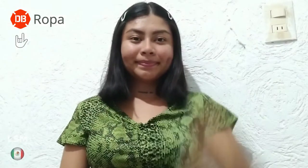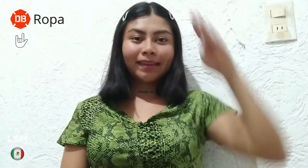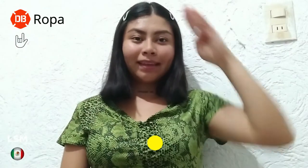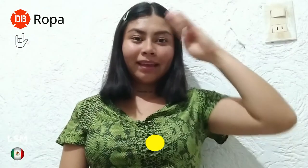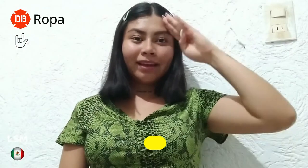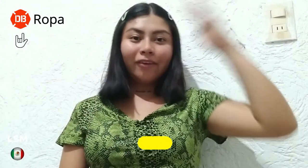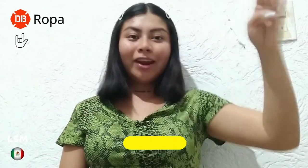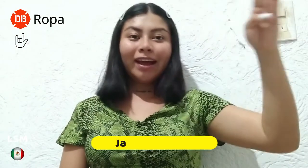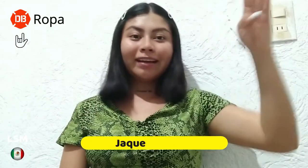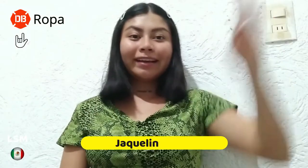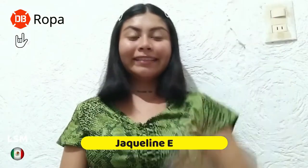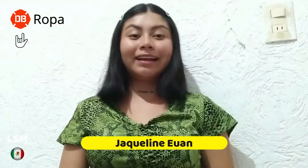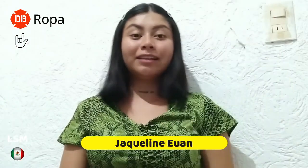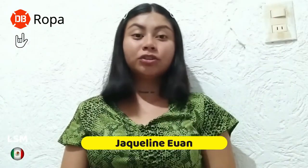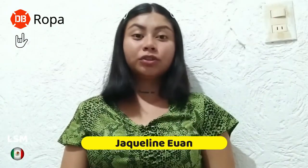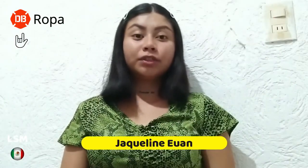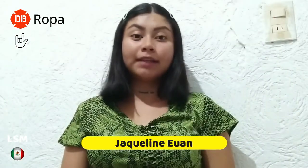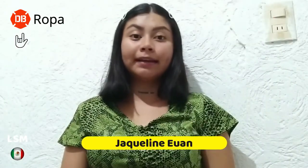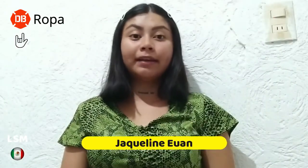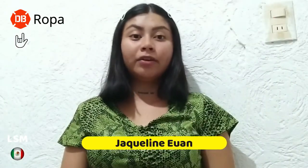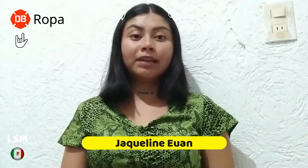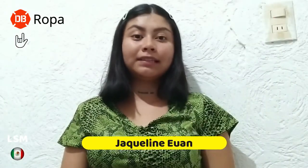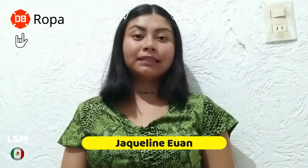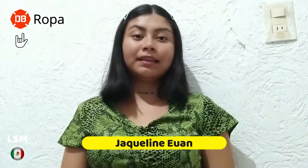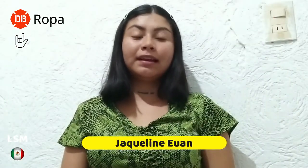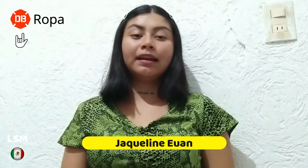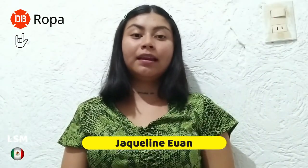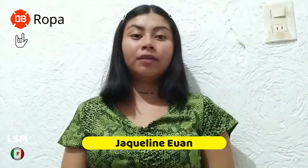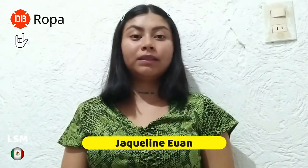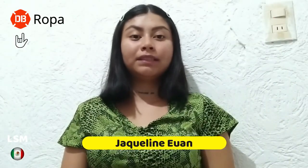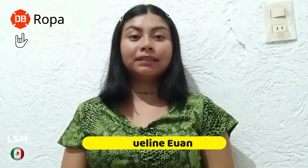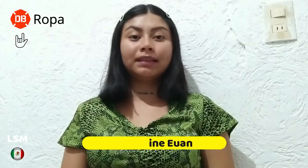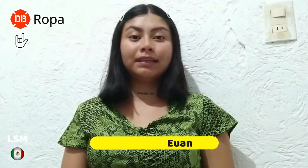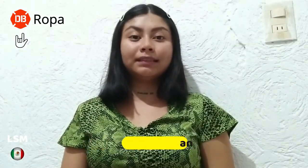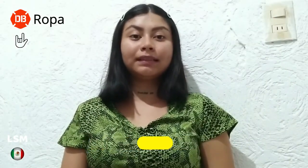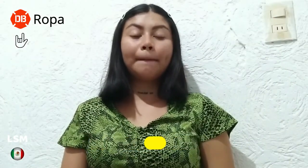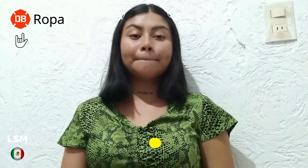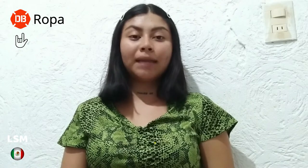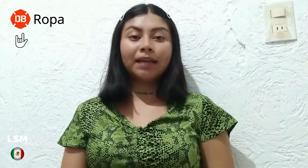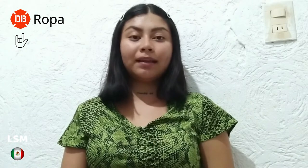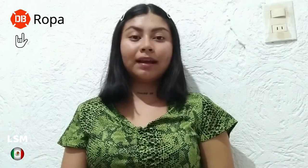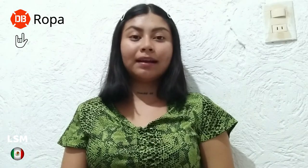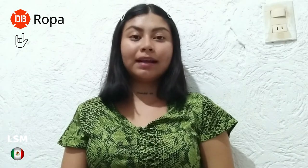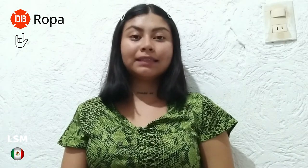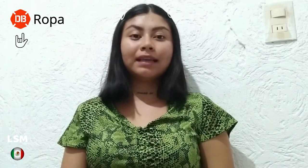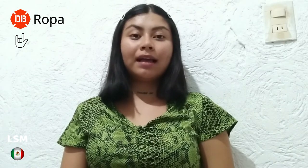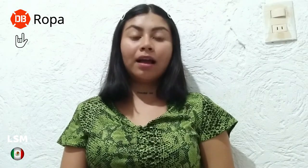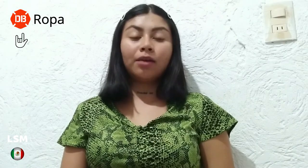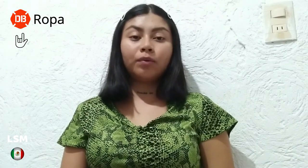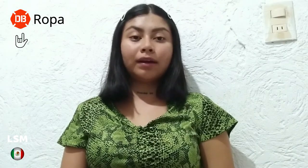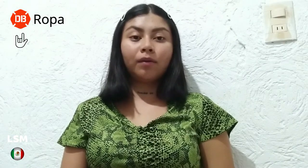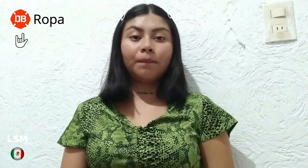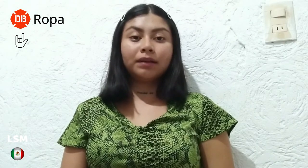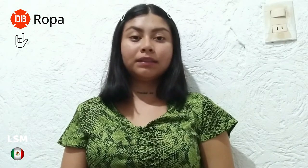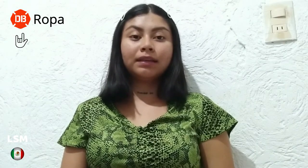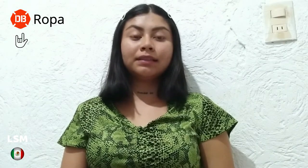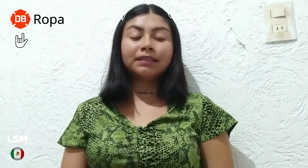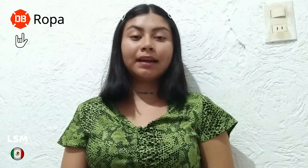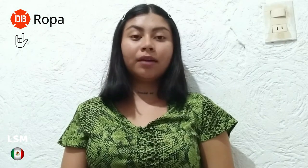¡Hola! ¿Qué tal? Yo soy Jackie y hoy les enseñaré en lenguas de señas mexicanas algunas ropas. Iniciaré con